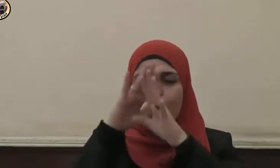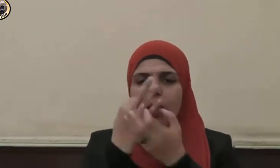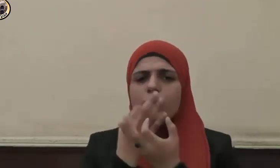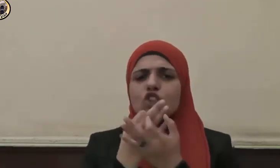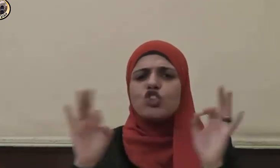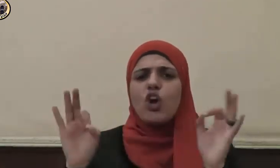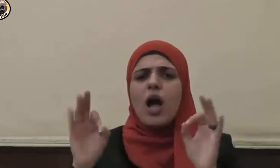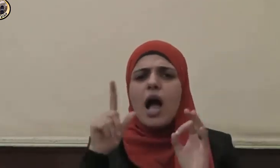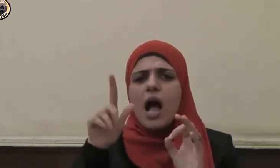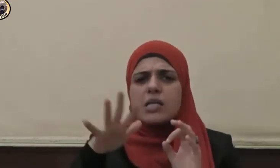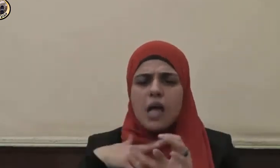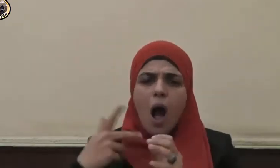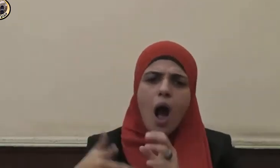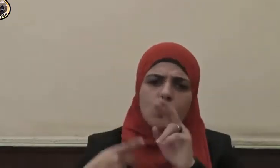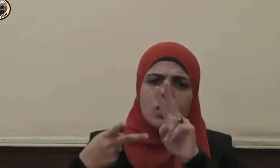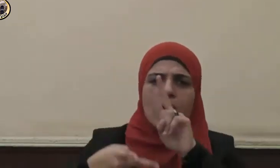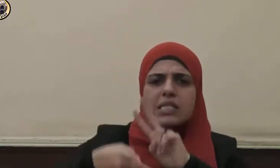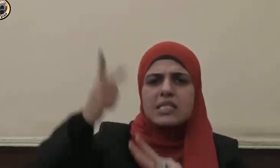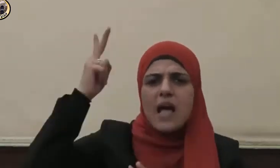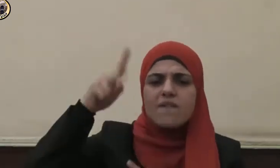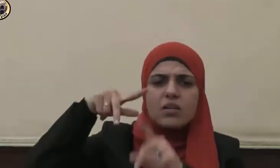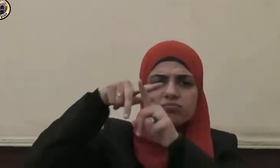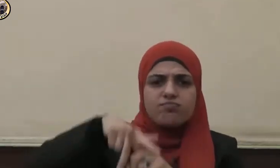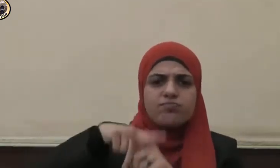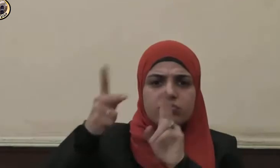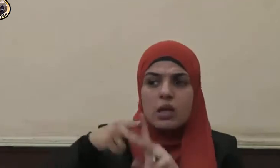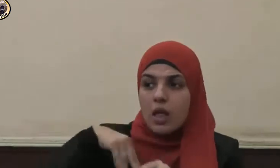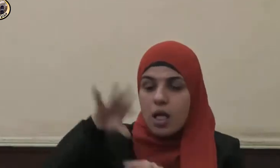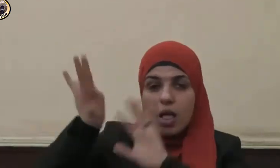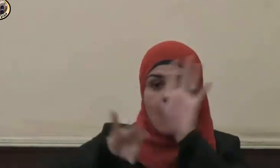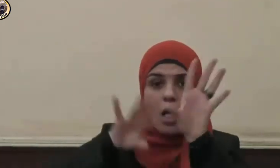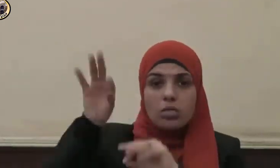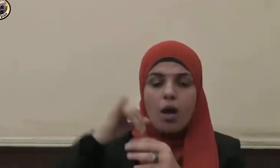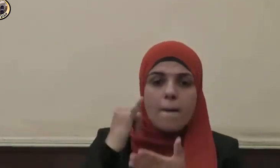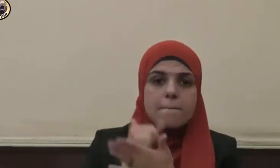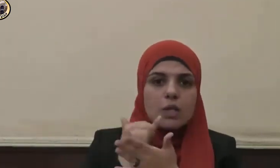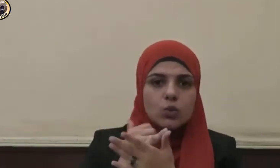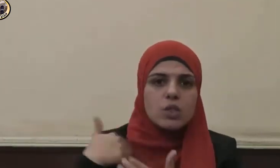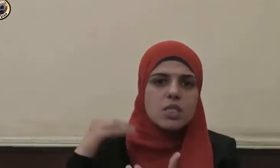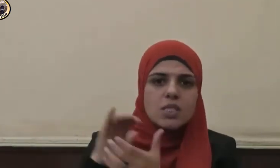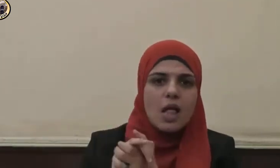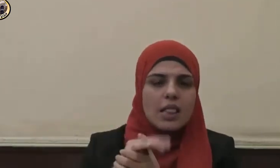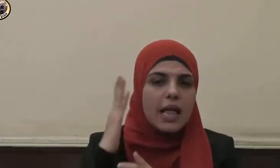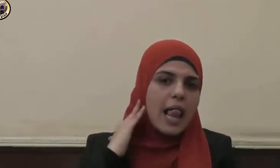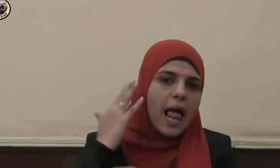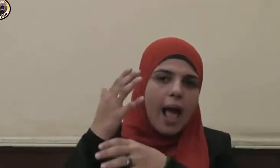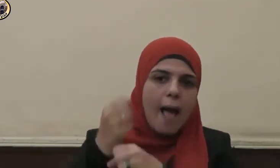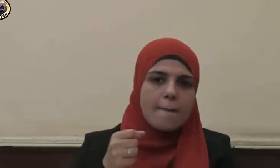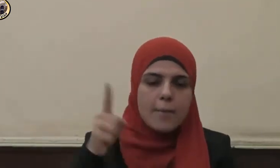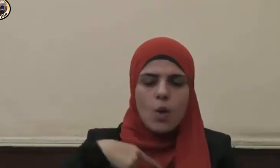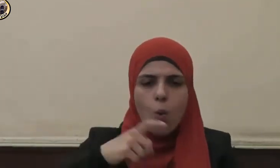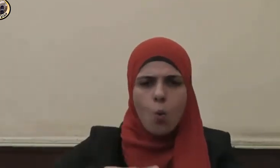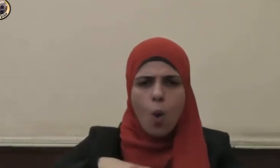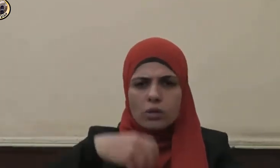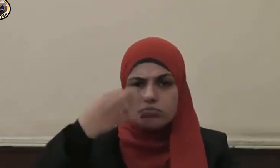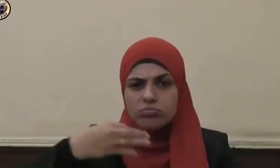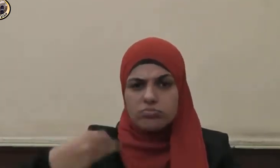راحلتين واختار الصاحب الأمين وحدد الوقت والمكان المناسب